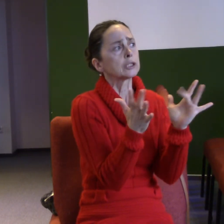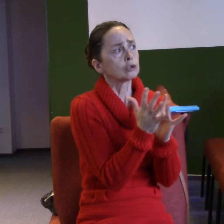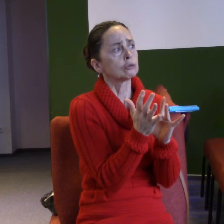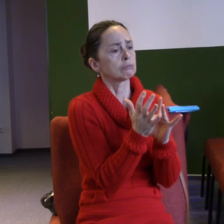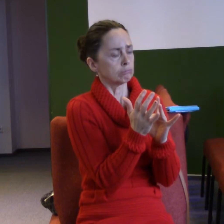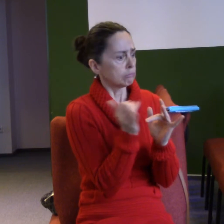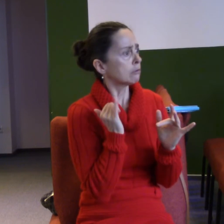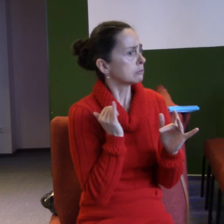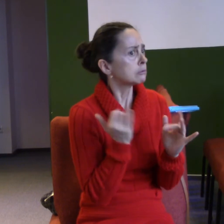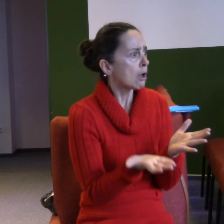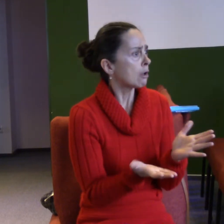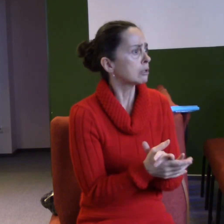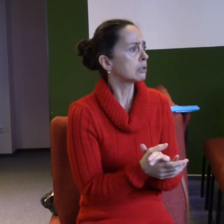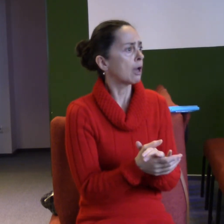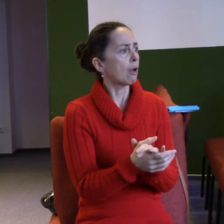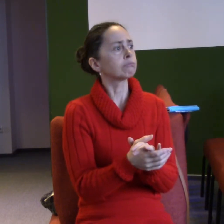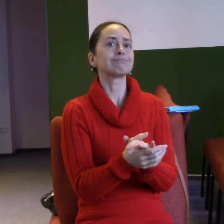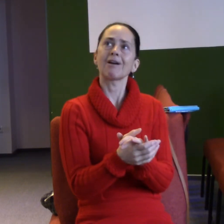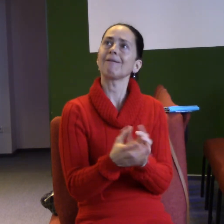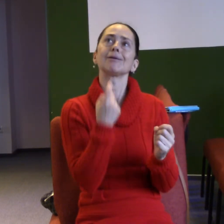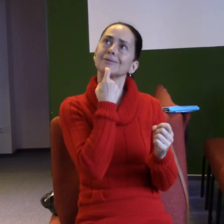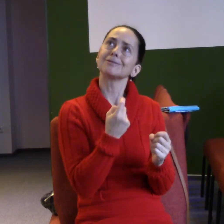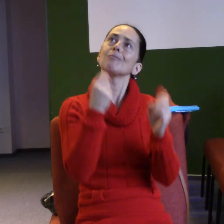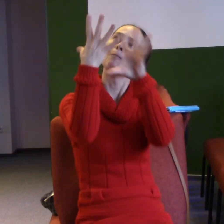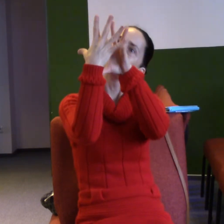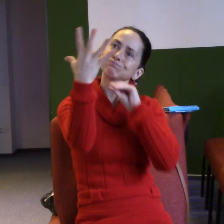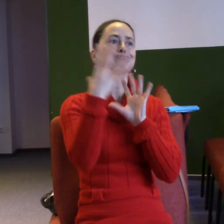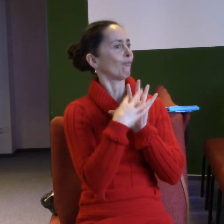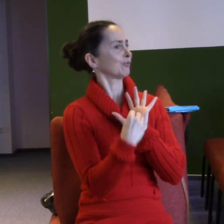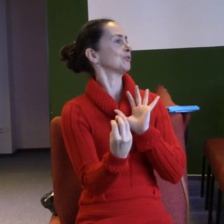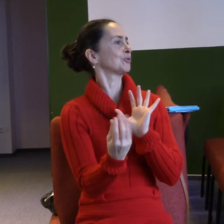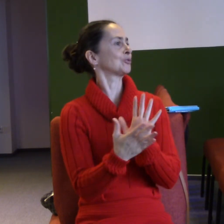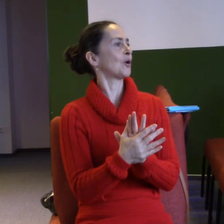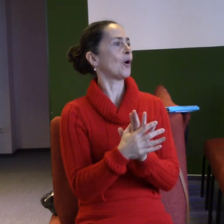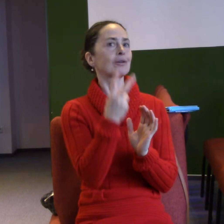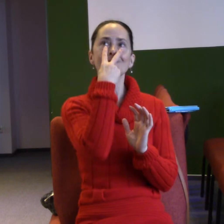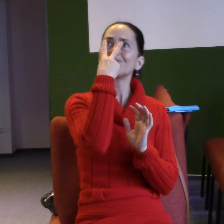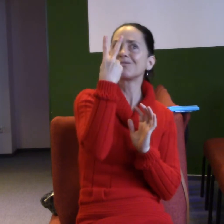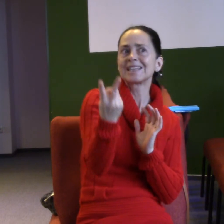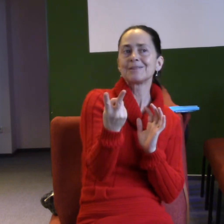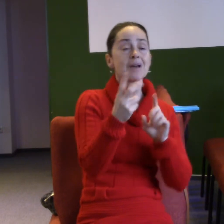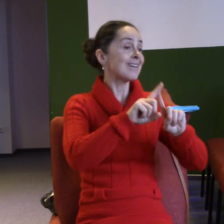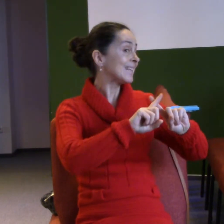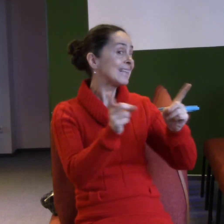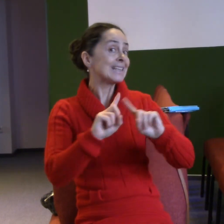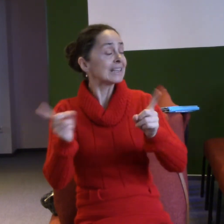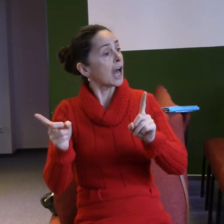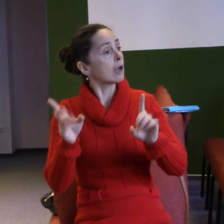že se snažíme být podobní, jako je Ježíš. Najednou se díváme v jiném kontextu. Víme, že to naší